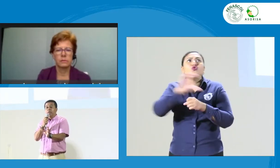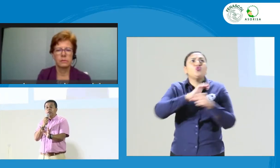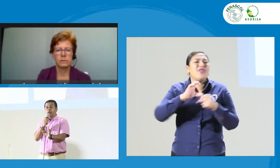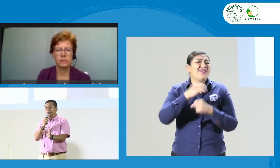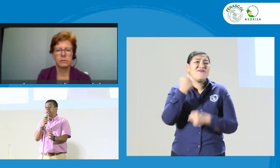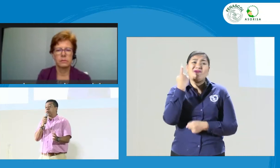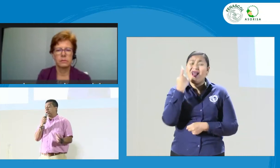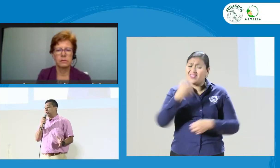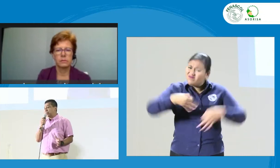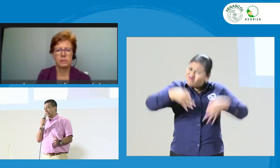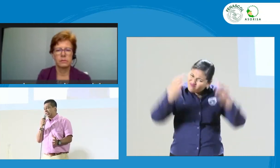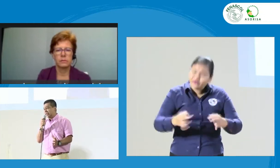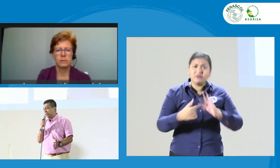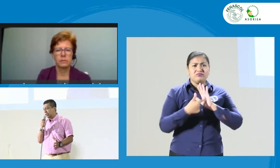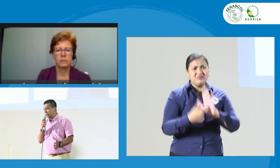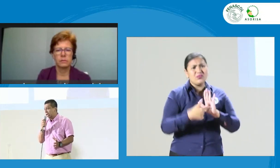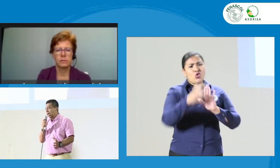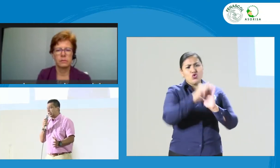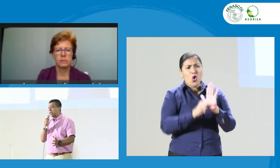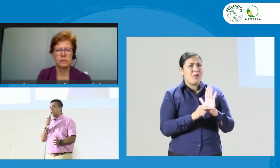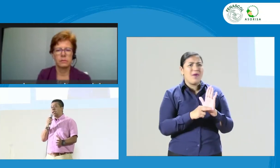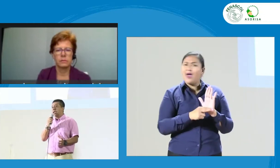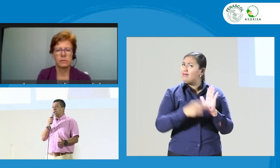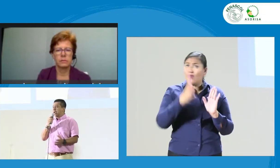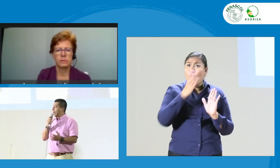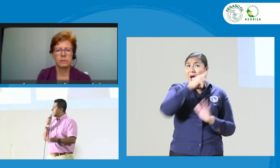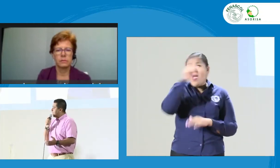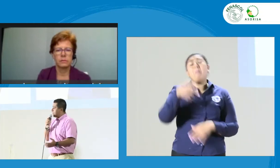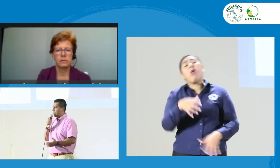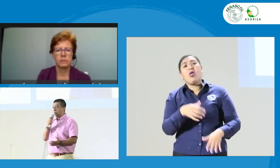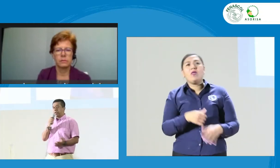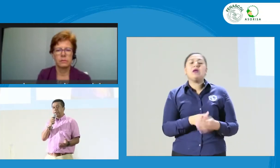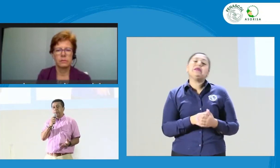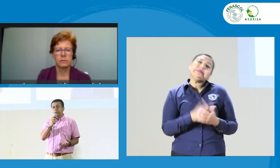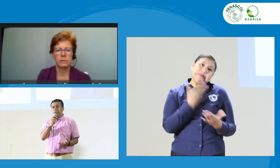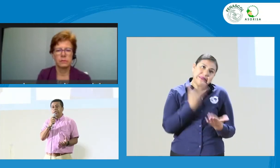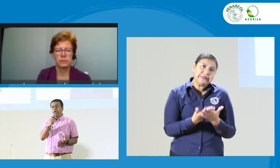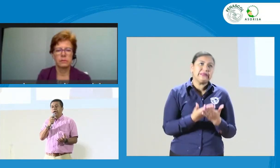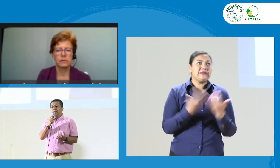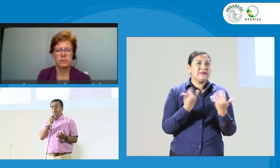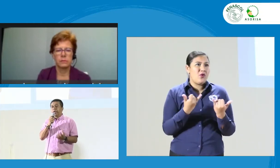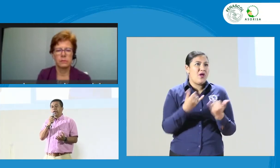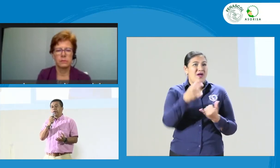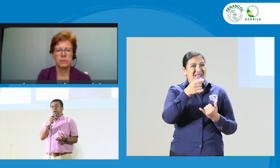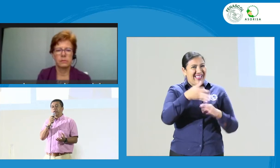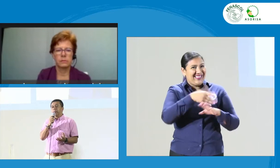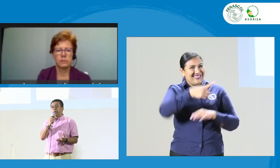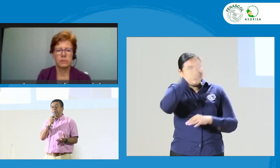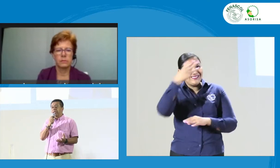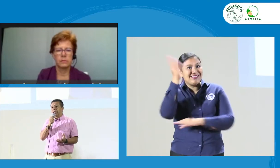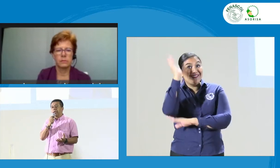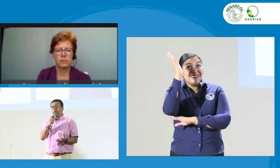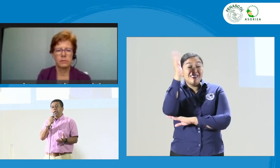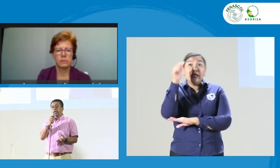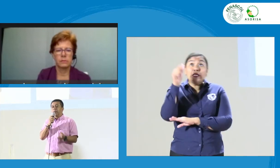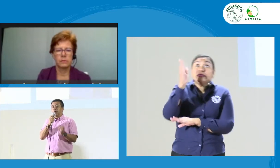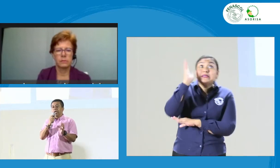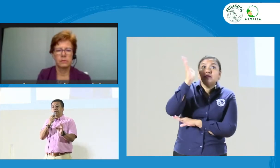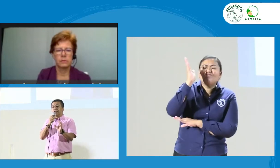no se está cumpliendo realmente con las normas exigidas. Así que gracias por esta pronunciación, porque creo que eso permite